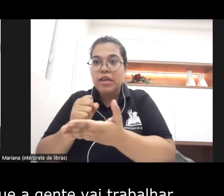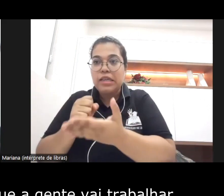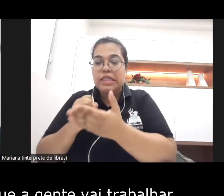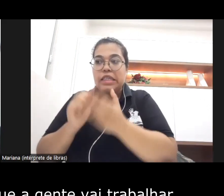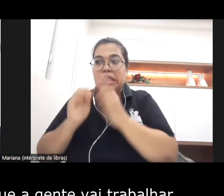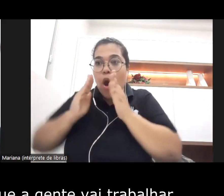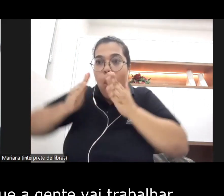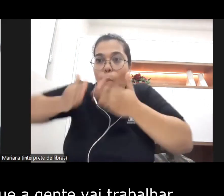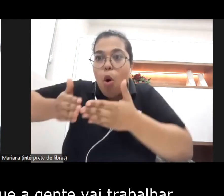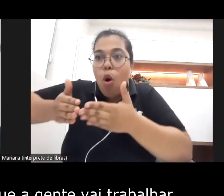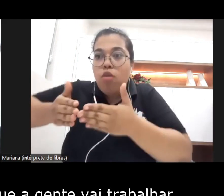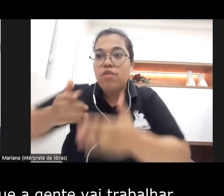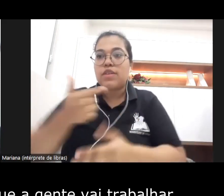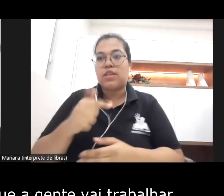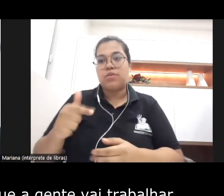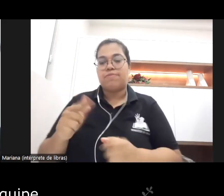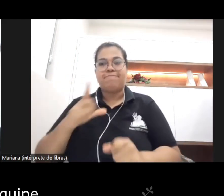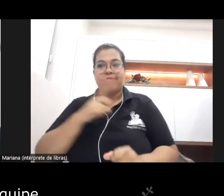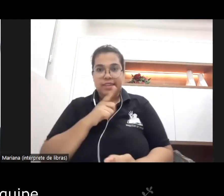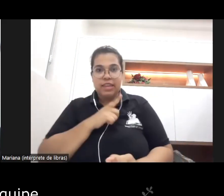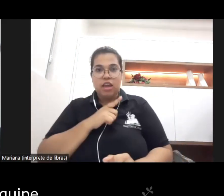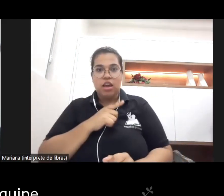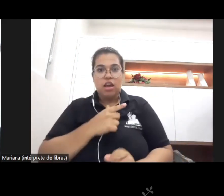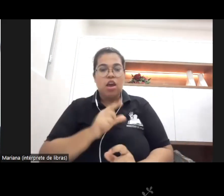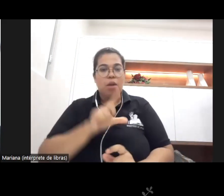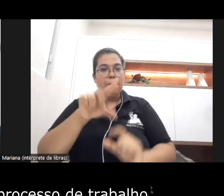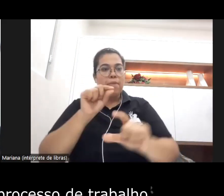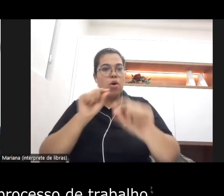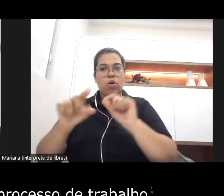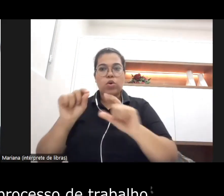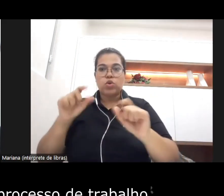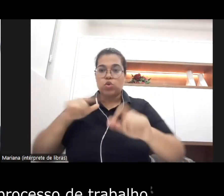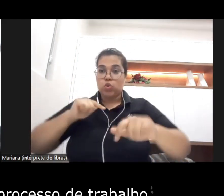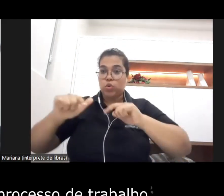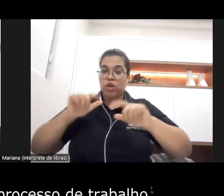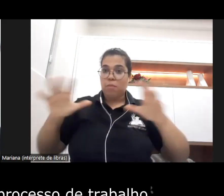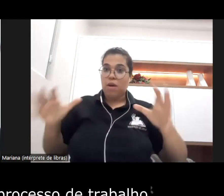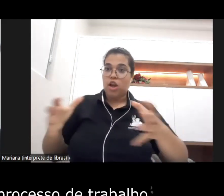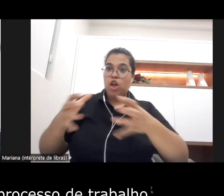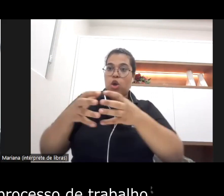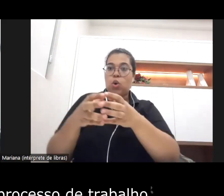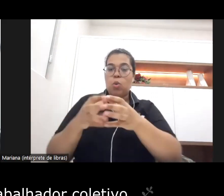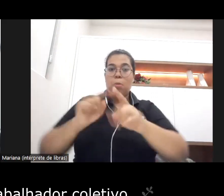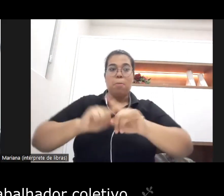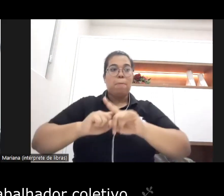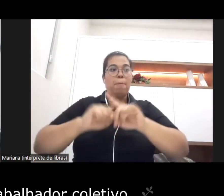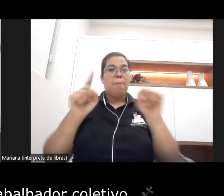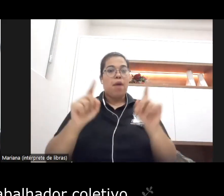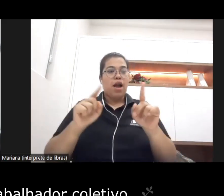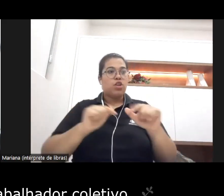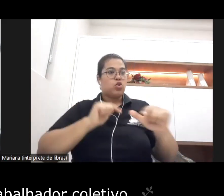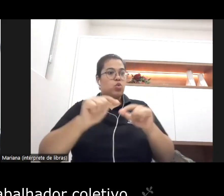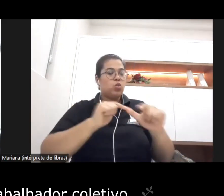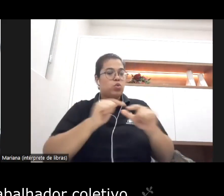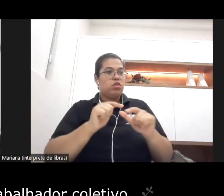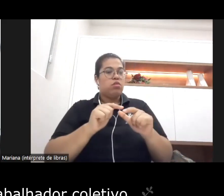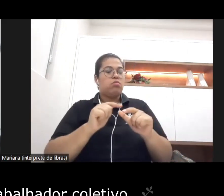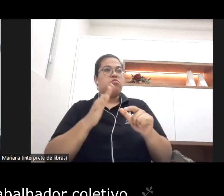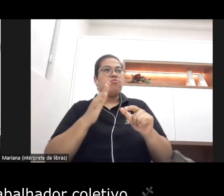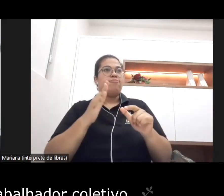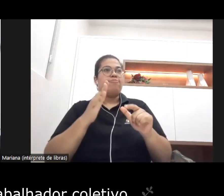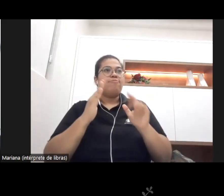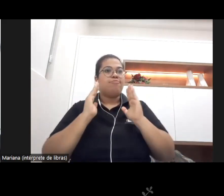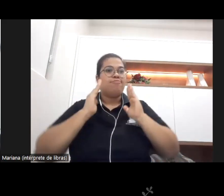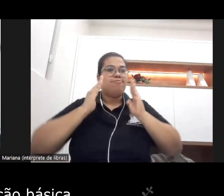sinalização de que a vai trabalhar em equipe mas não existe um processo de trabalho que defina um trabalhador